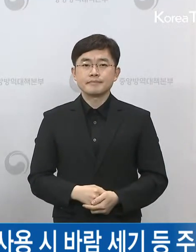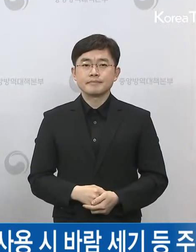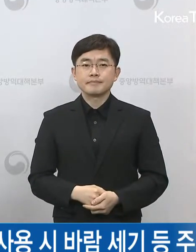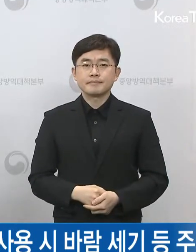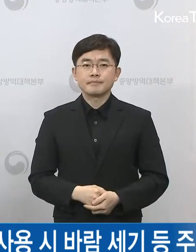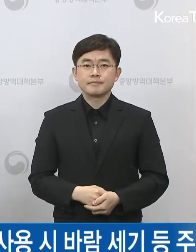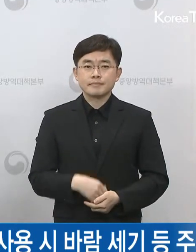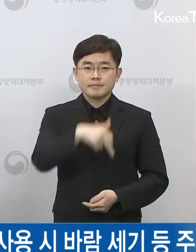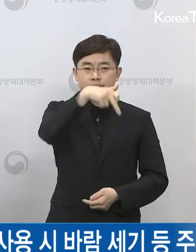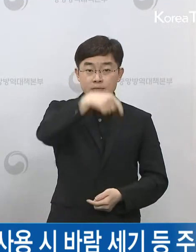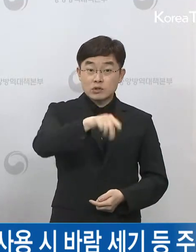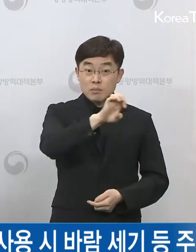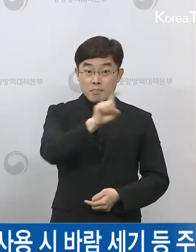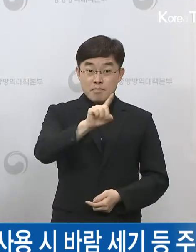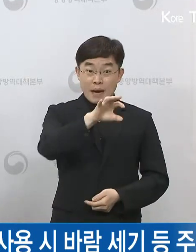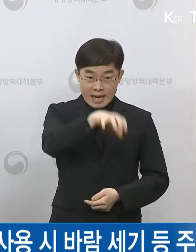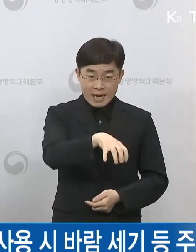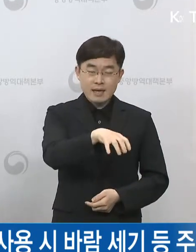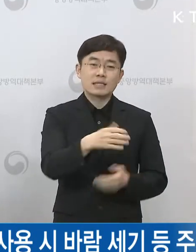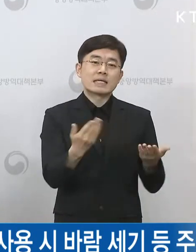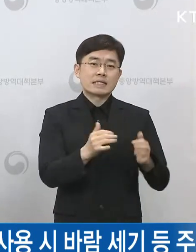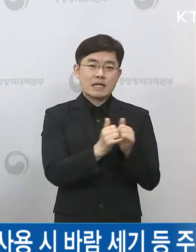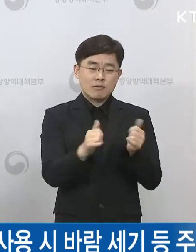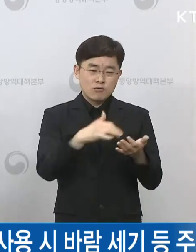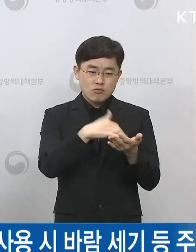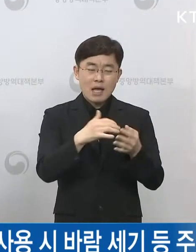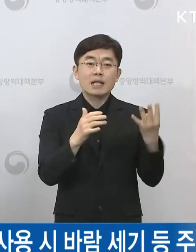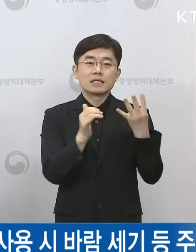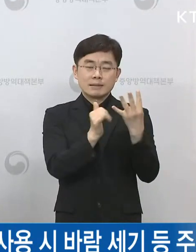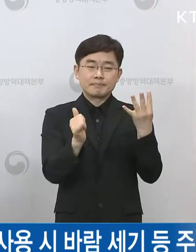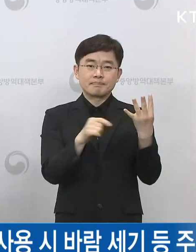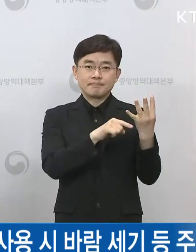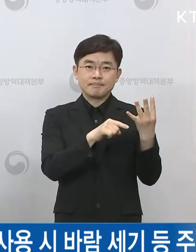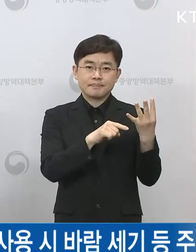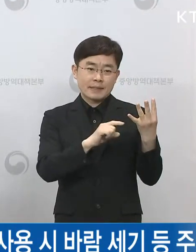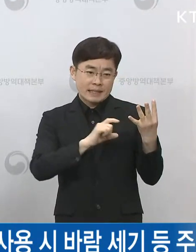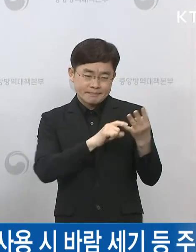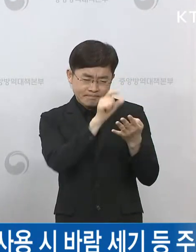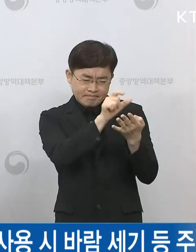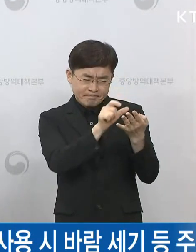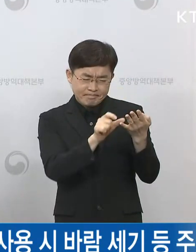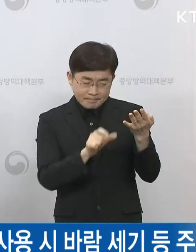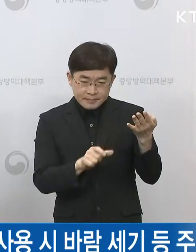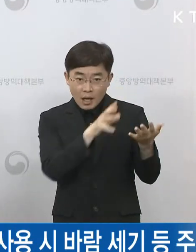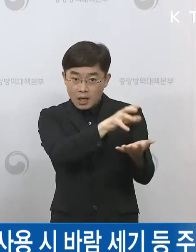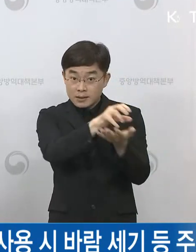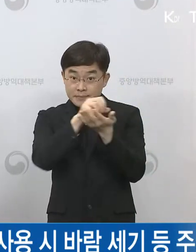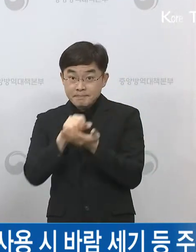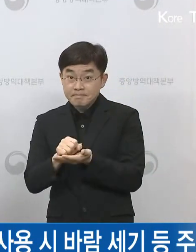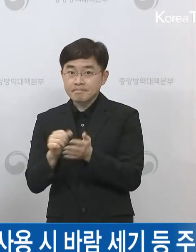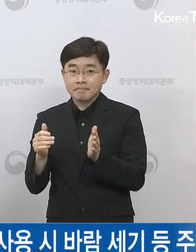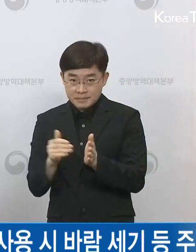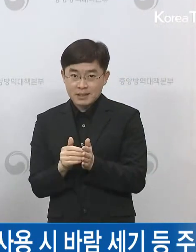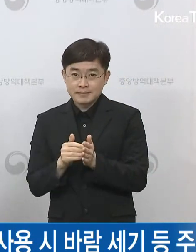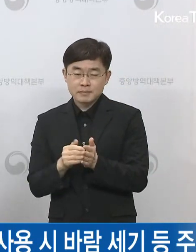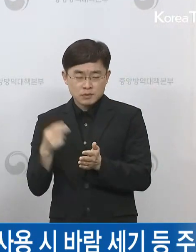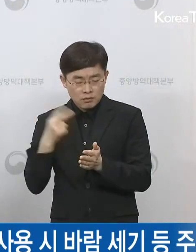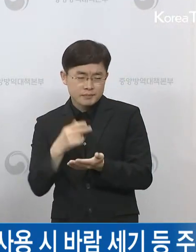쿠팡 관련해서는 4천 명은 저희가 명단은 확보를 해서 가지고 있고 또